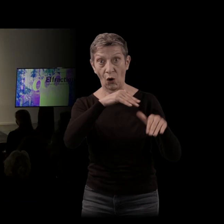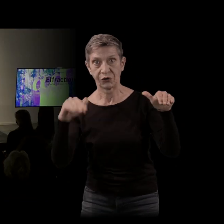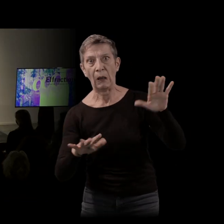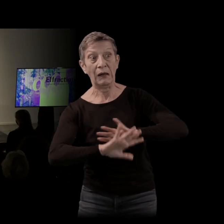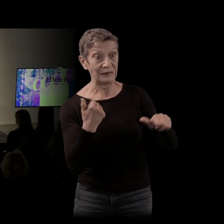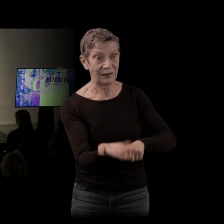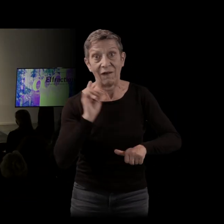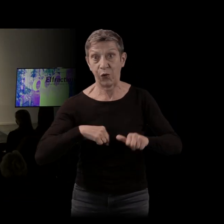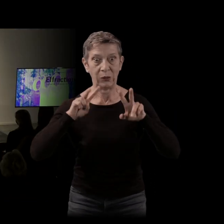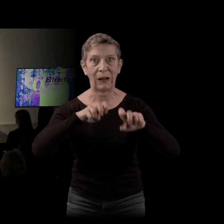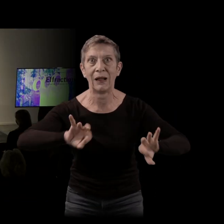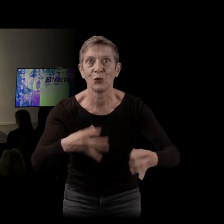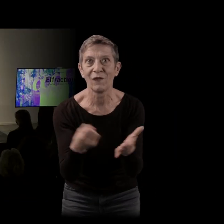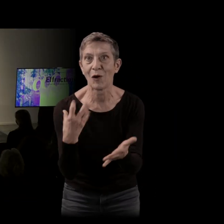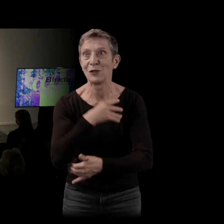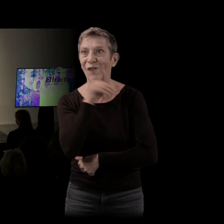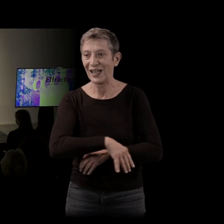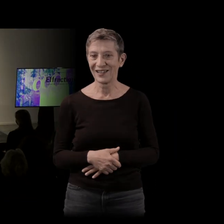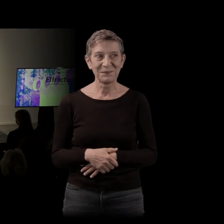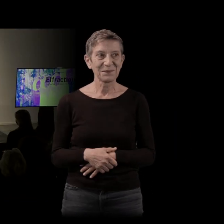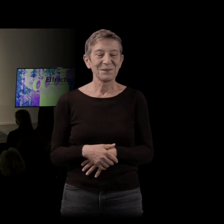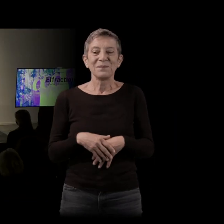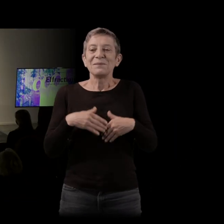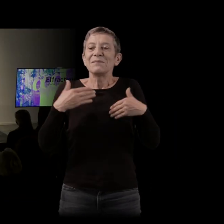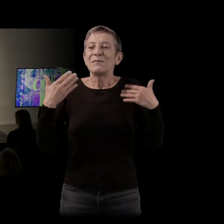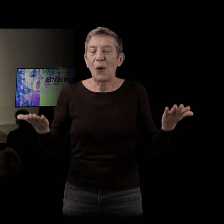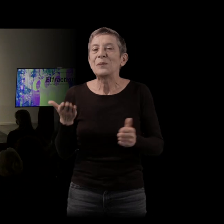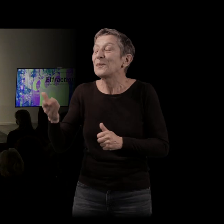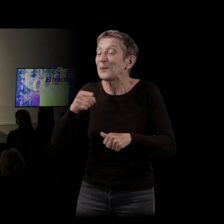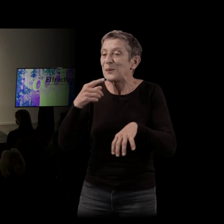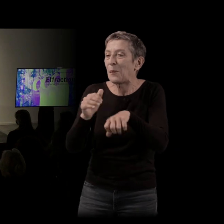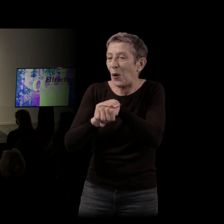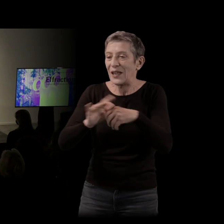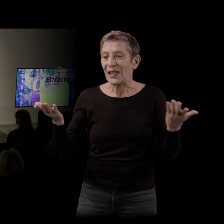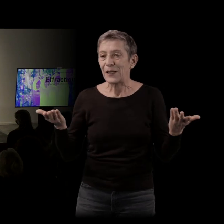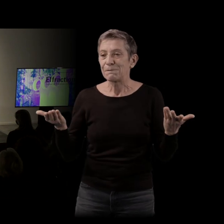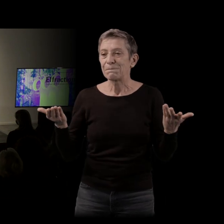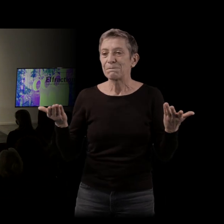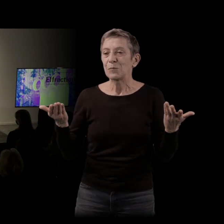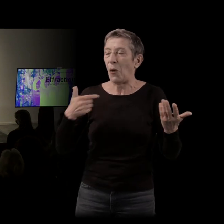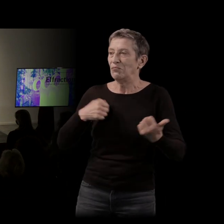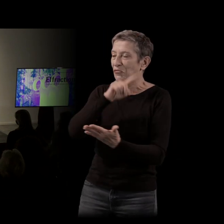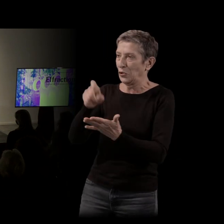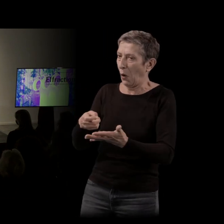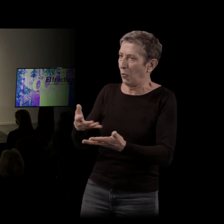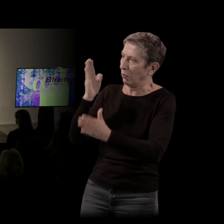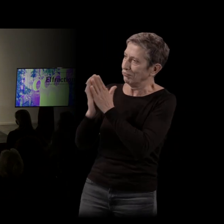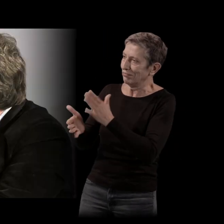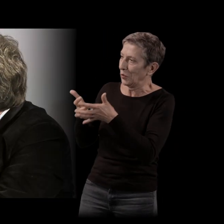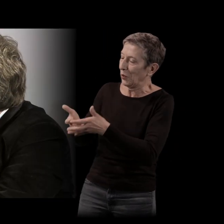Vous avez utilisé le mot clé politique. Est-ce que, dans votre démarche d'écrire, allez, je pose la question de manière un peu lourde, explicite, justement, est-ce que vous avez une